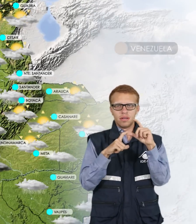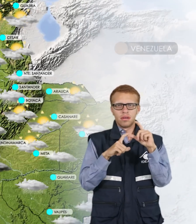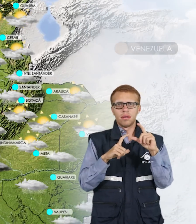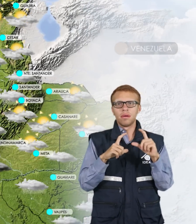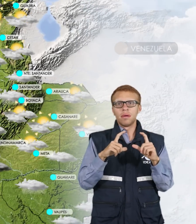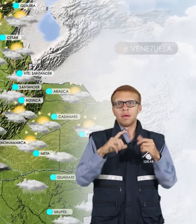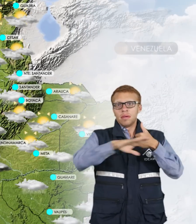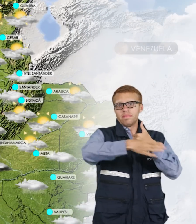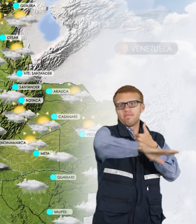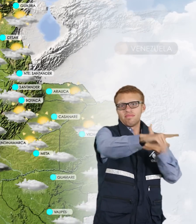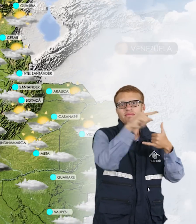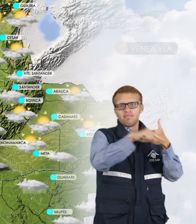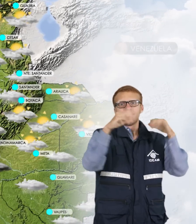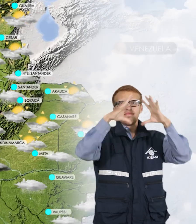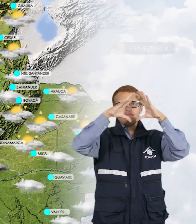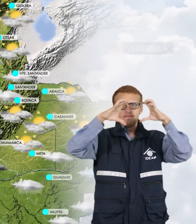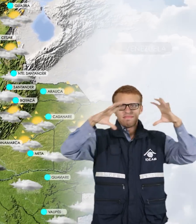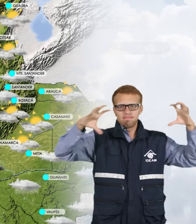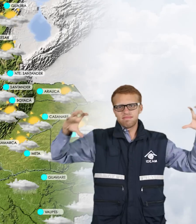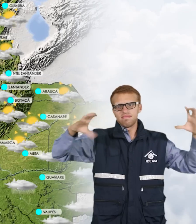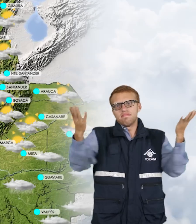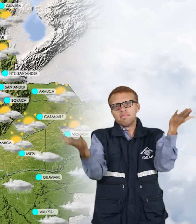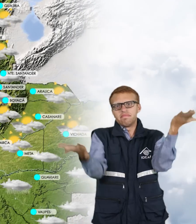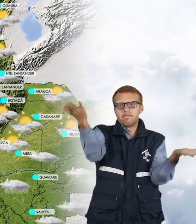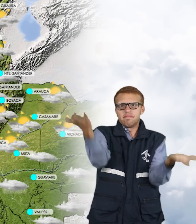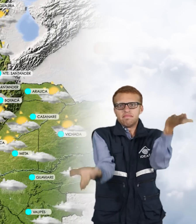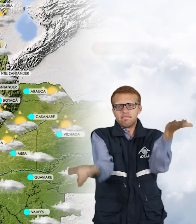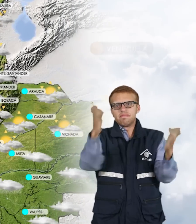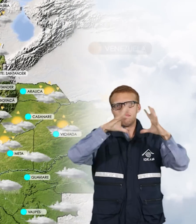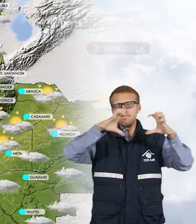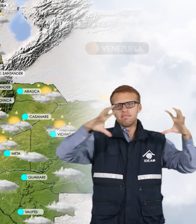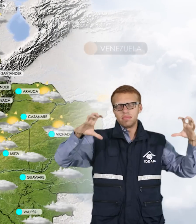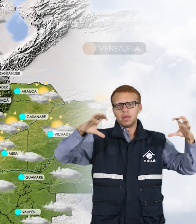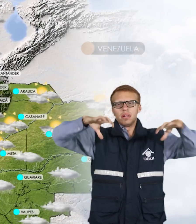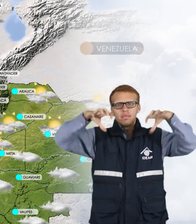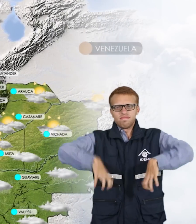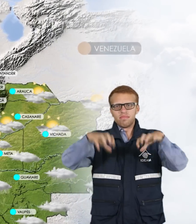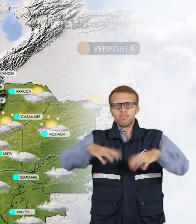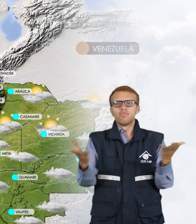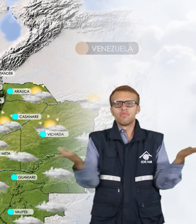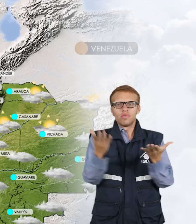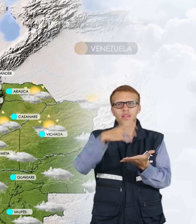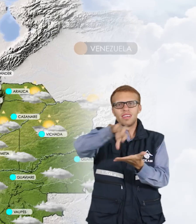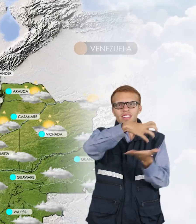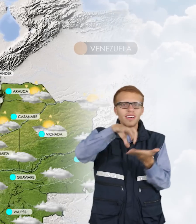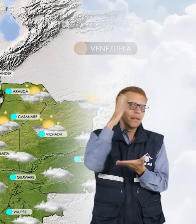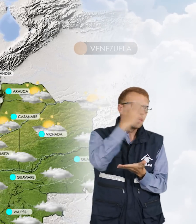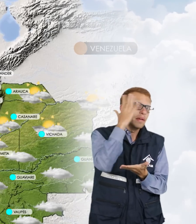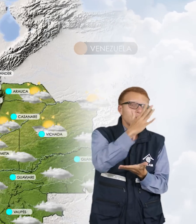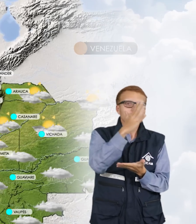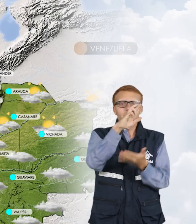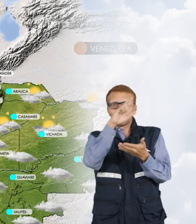región andina presentará nubosidad variada con algunas precipitaciones en sectores de los santanderes hacia el sur de la zona